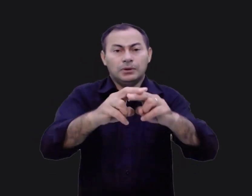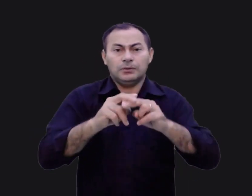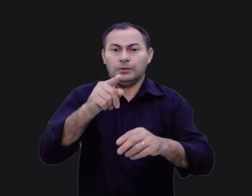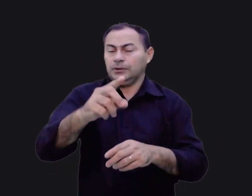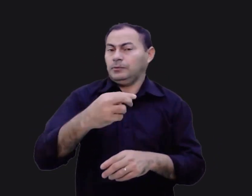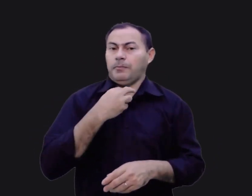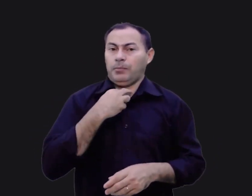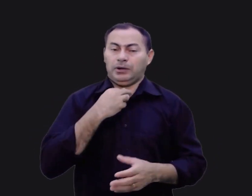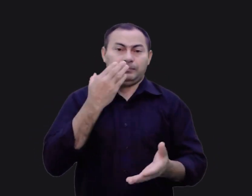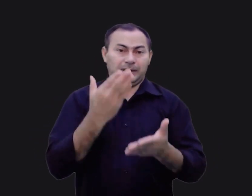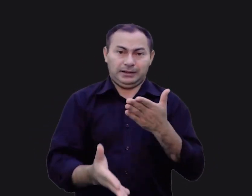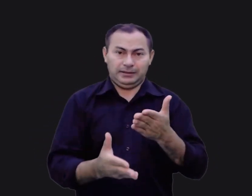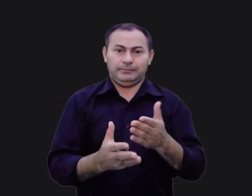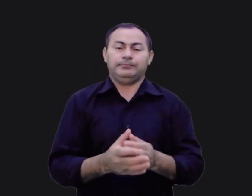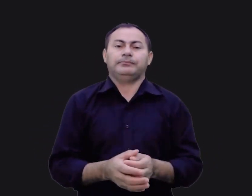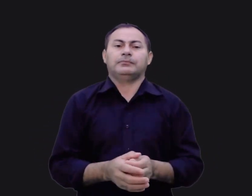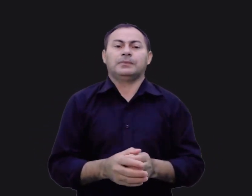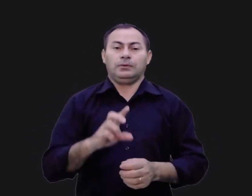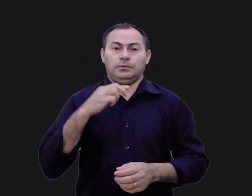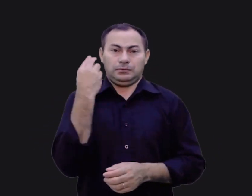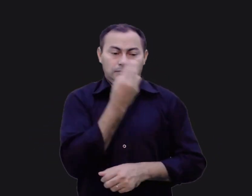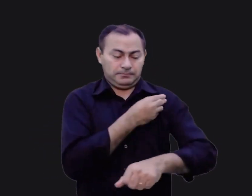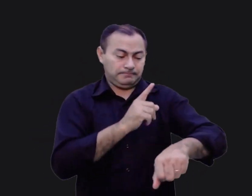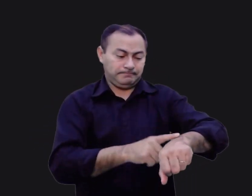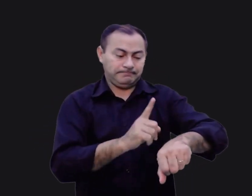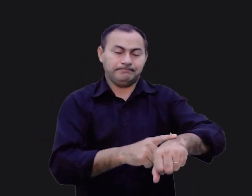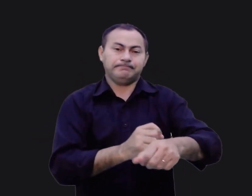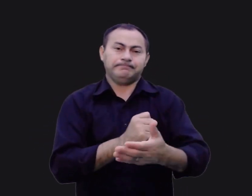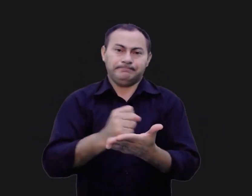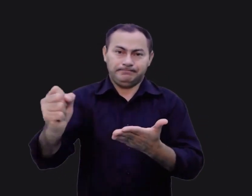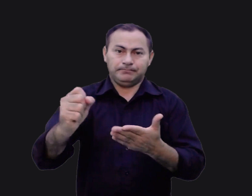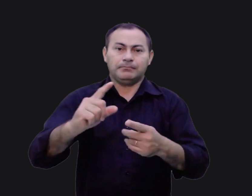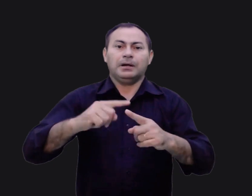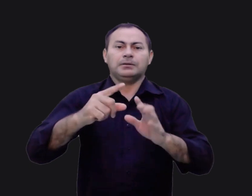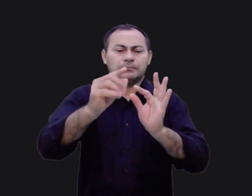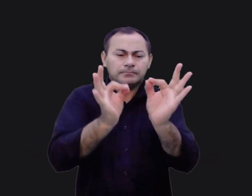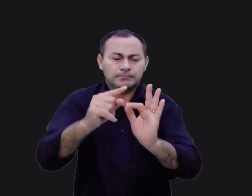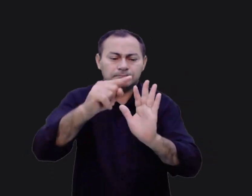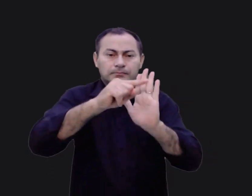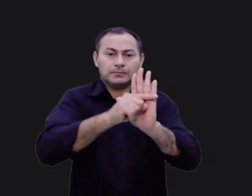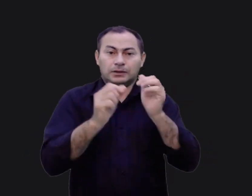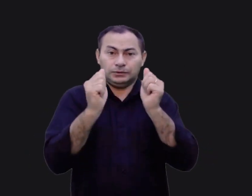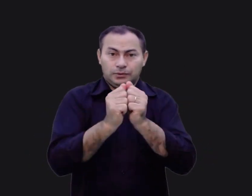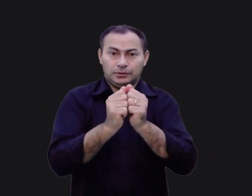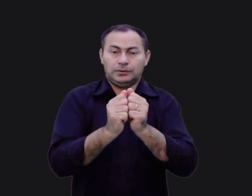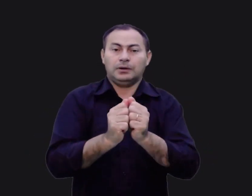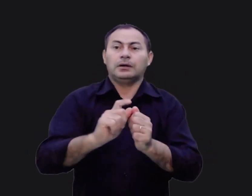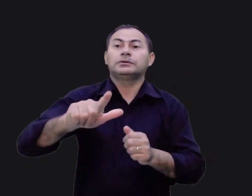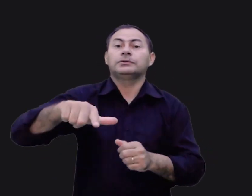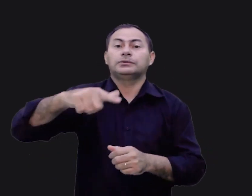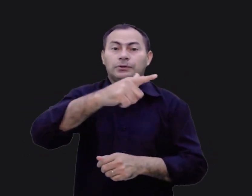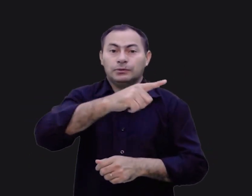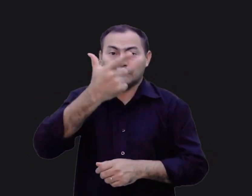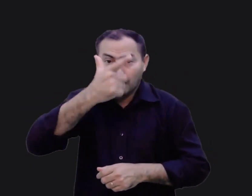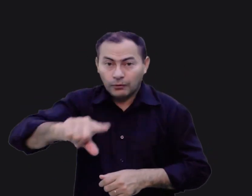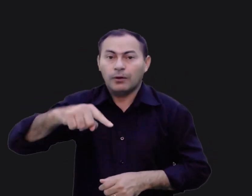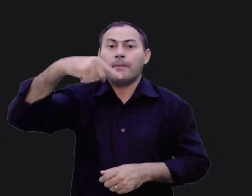Portanto, você não pode perder. O nosso tempo hoje acabou, mas programe-se para estarmos juntos outra vez no nosso